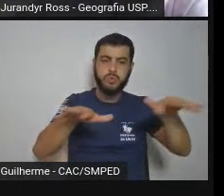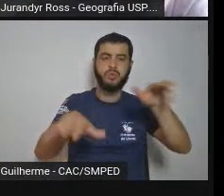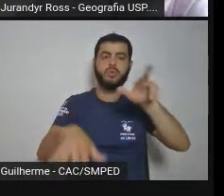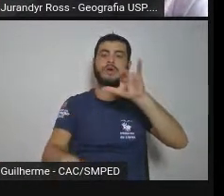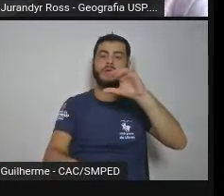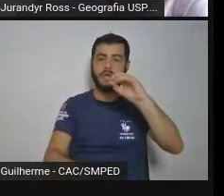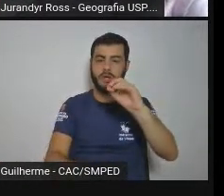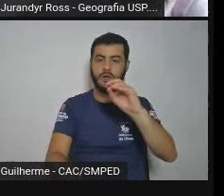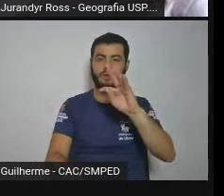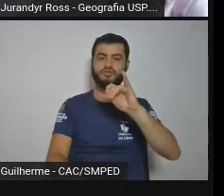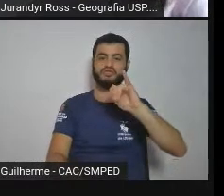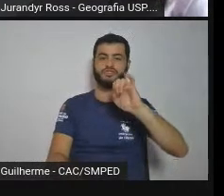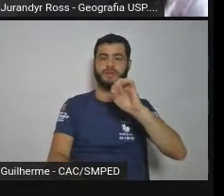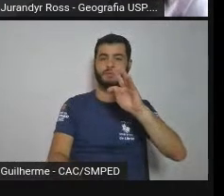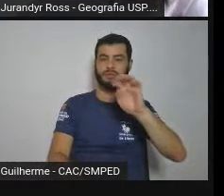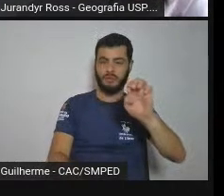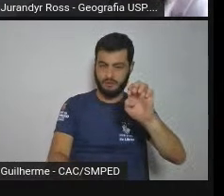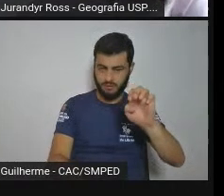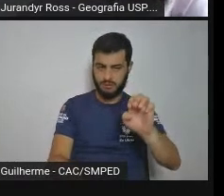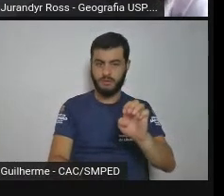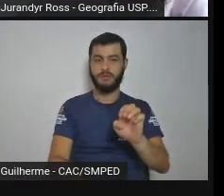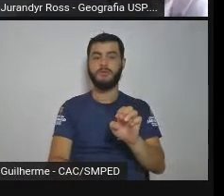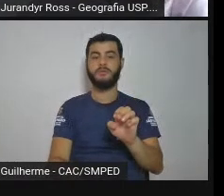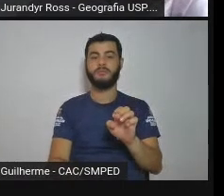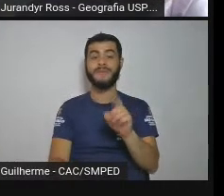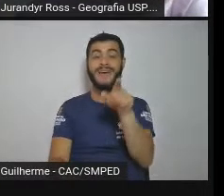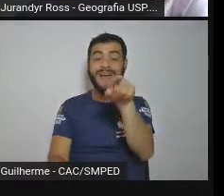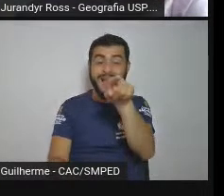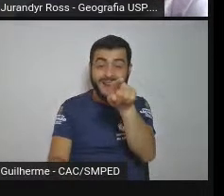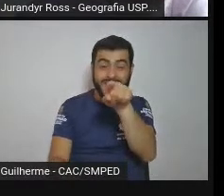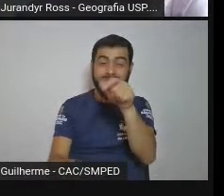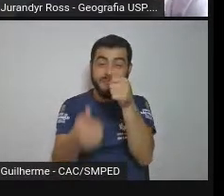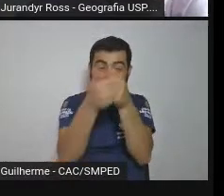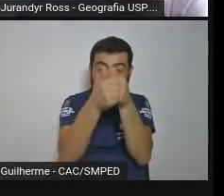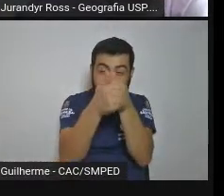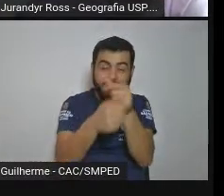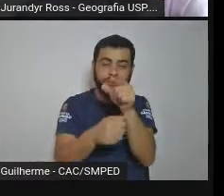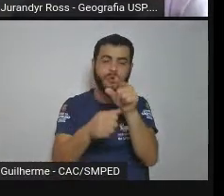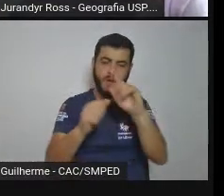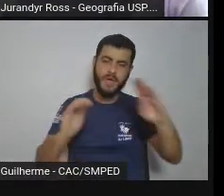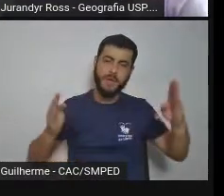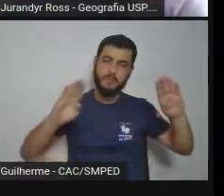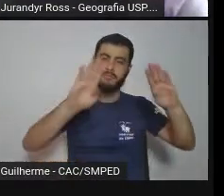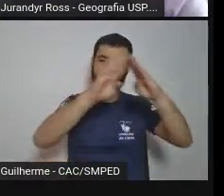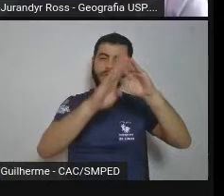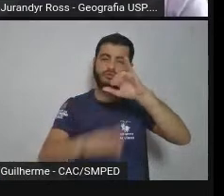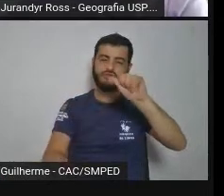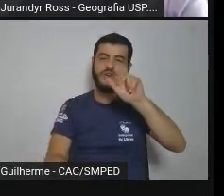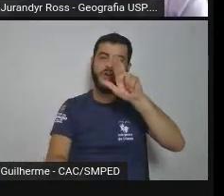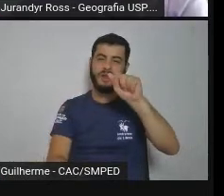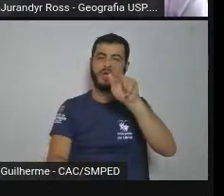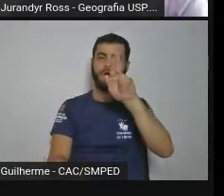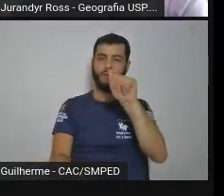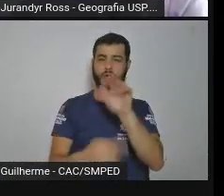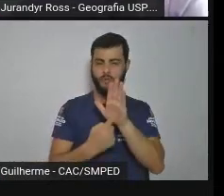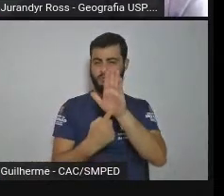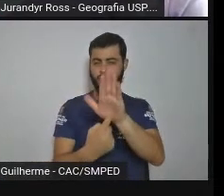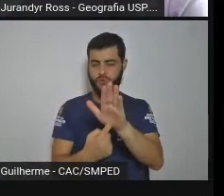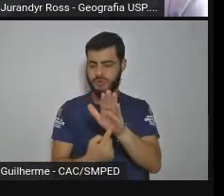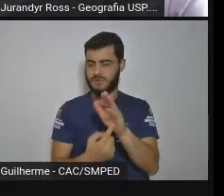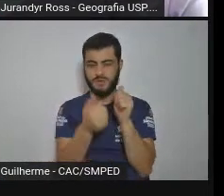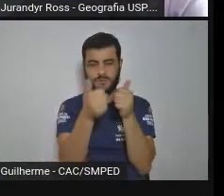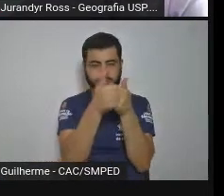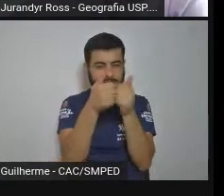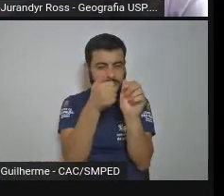Rio Pinheiros e o Pico do Geraglá, está aqui assim, escondidinho, nesse bolo enorme de relevos,